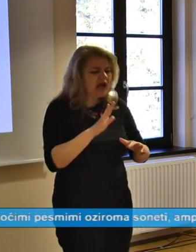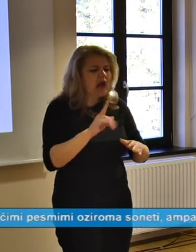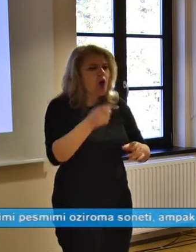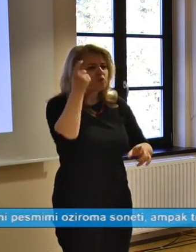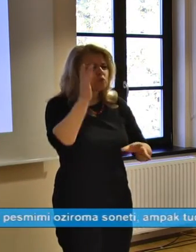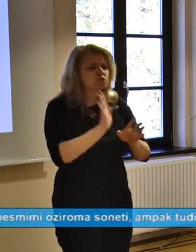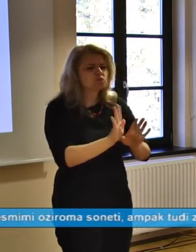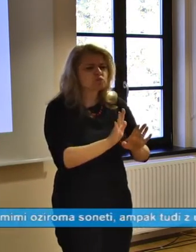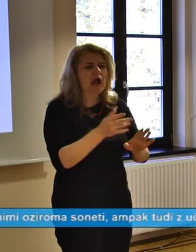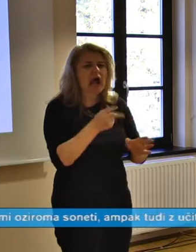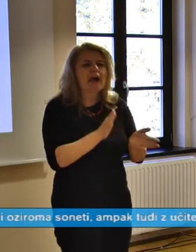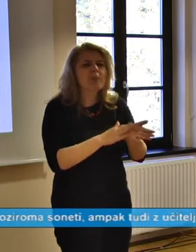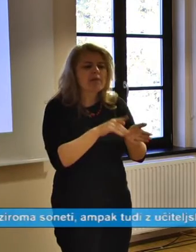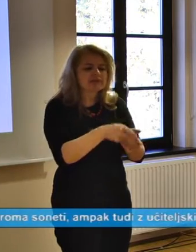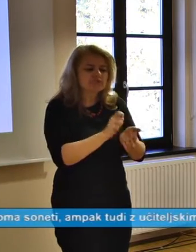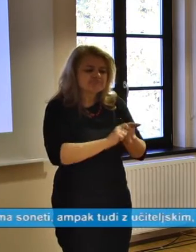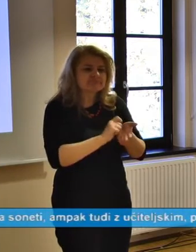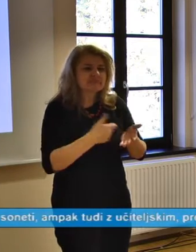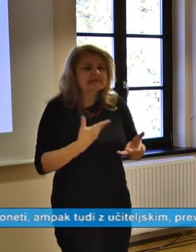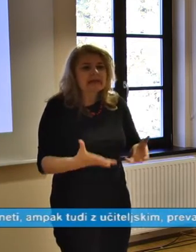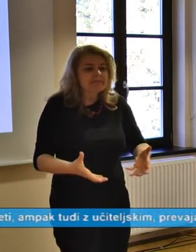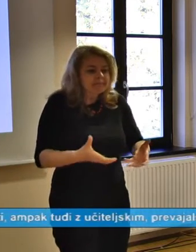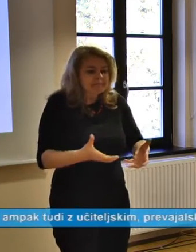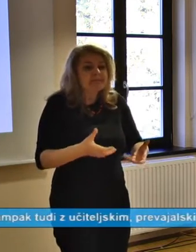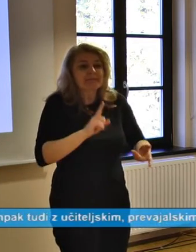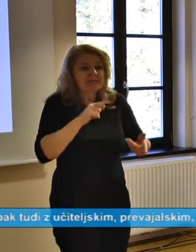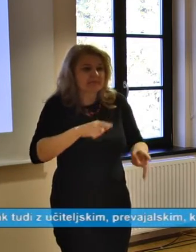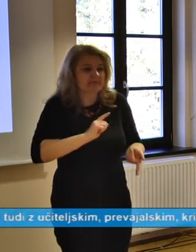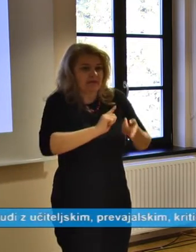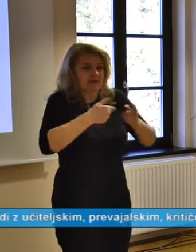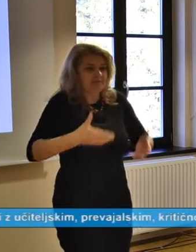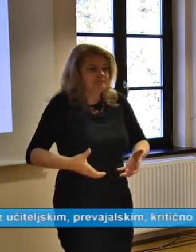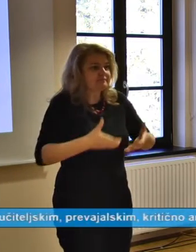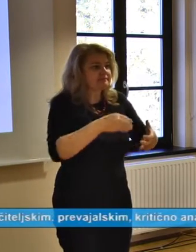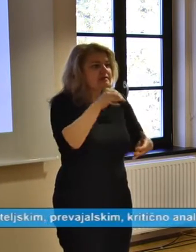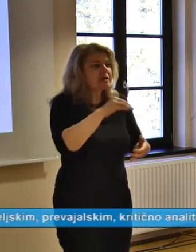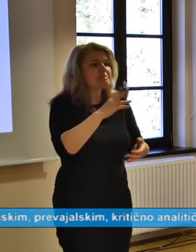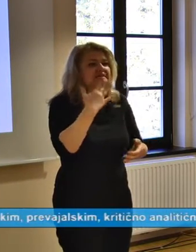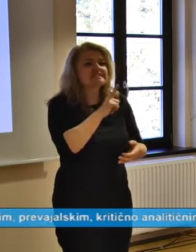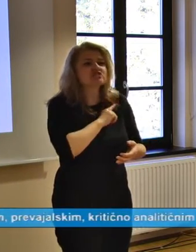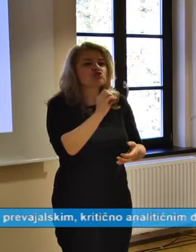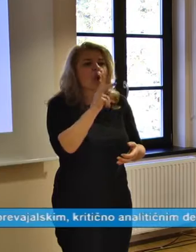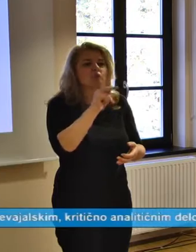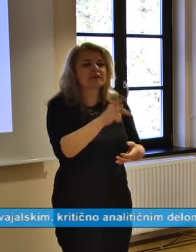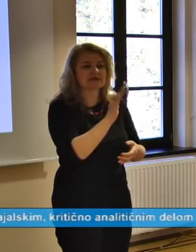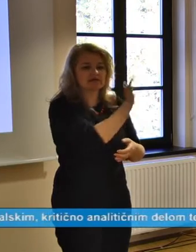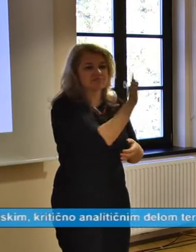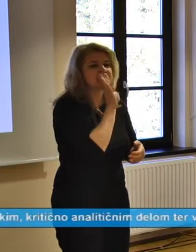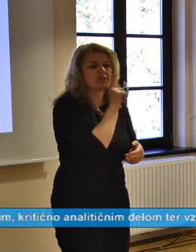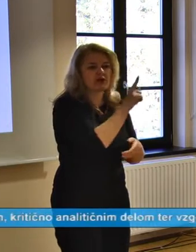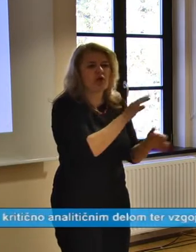resnici pomenijo v ti zapisi, smo kar zaprosili gospodom Vrdovnika, da je malo uredil te zadelje.